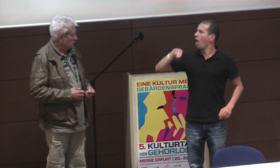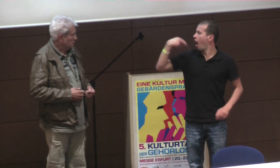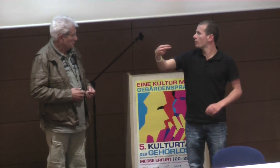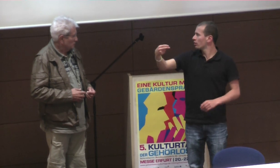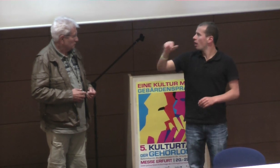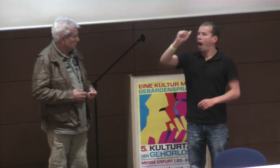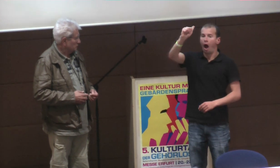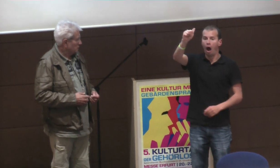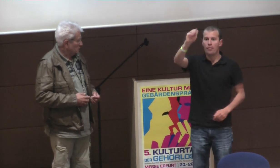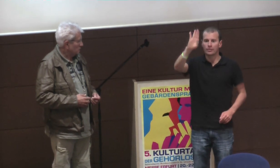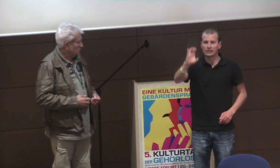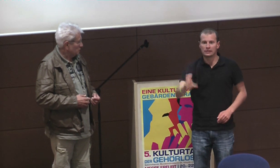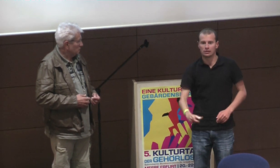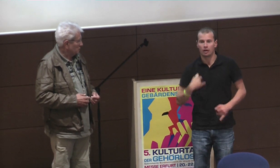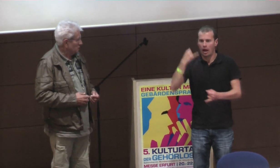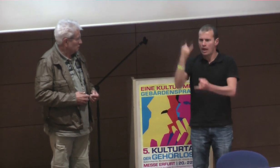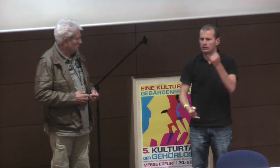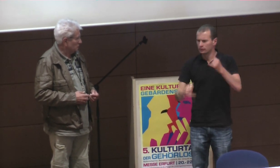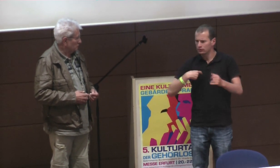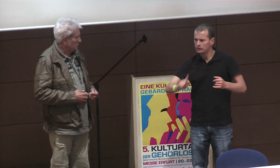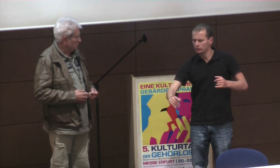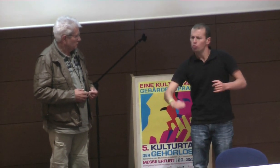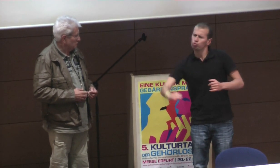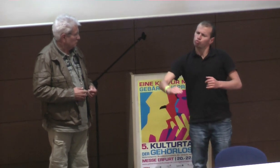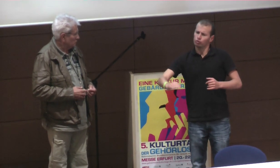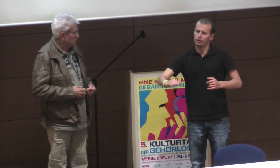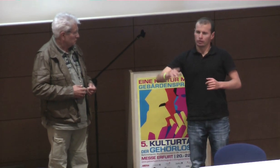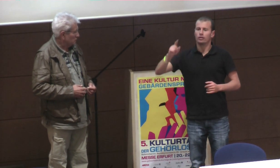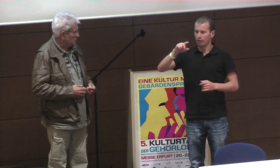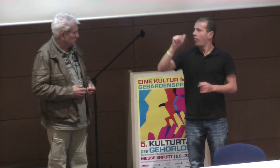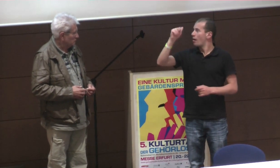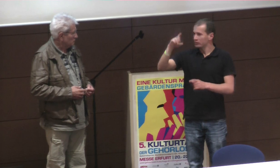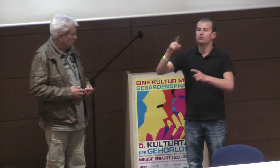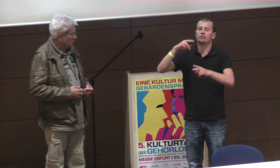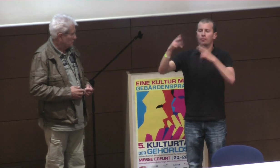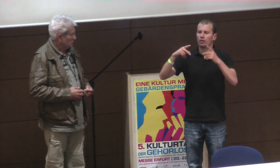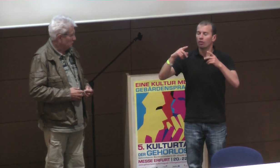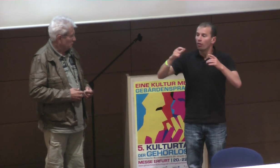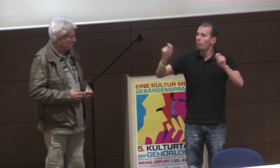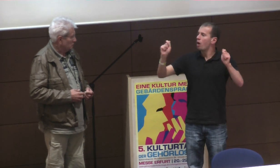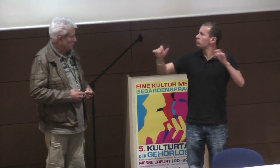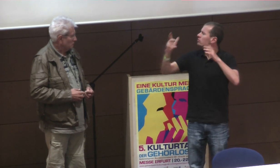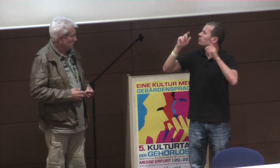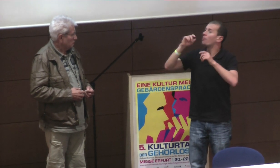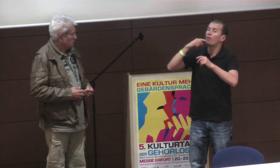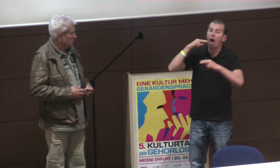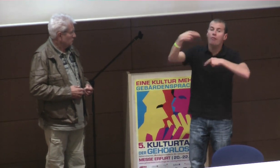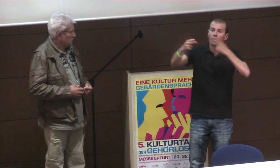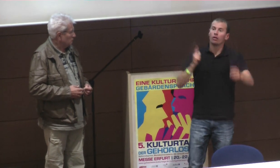ähm, das war dann jetzt direkt, ähm, die Namen, sozusagen, ähm, ähm, vorgestellt von den Beteiligten, von A-Z, ich war ja dann relativ früh, wie die C-O-Z,